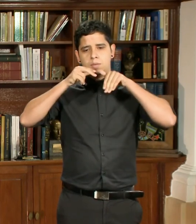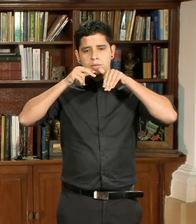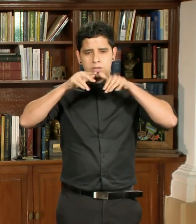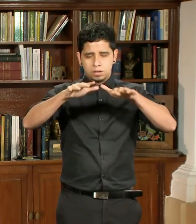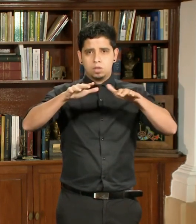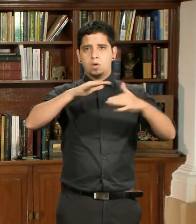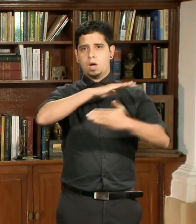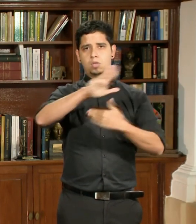a Puerto Rico.